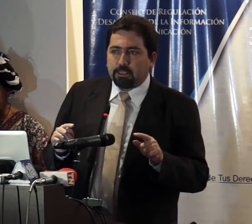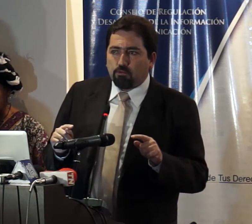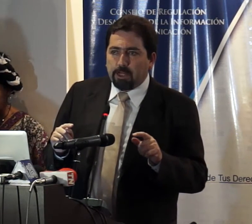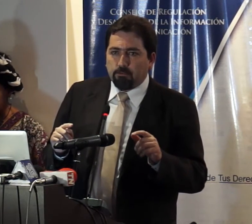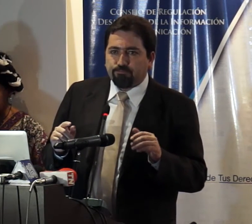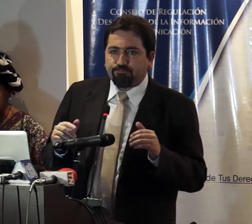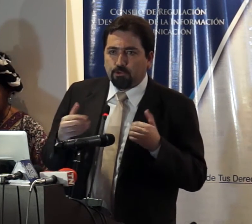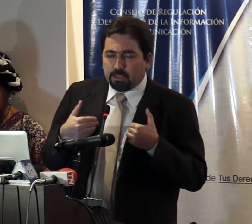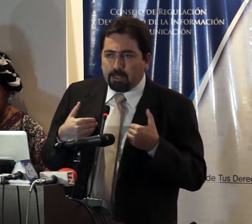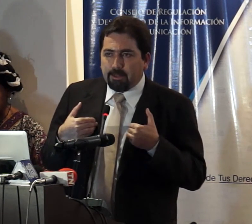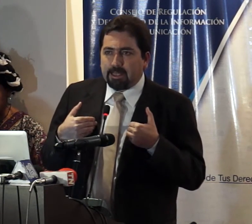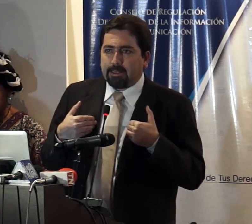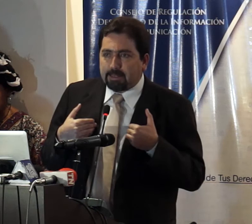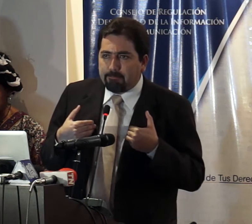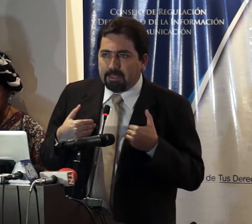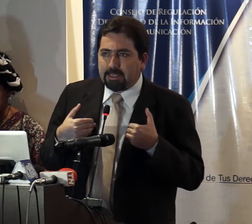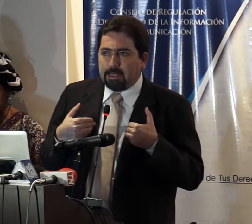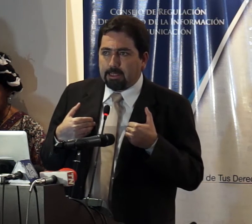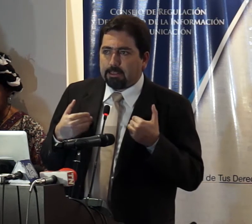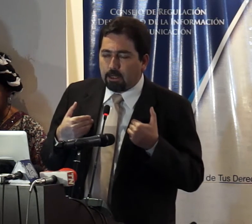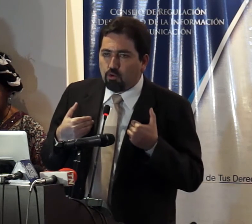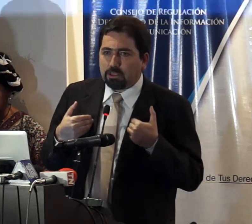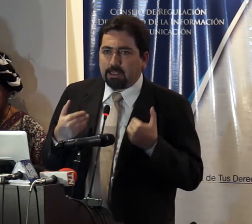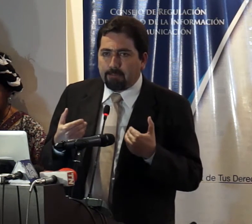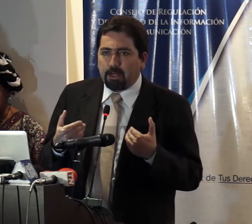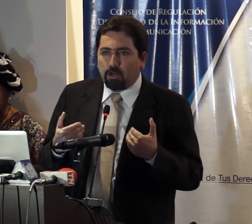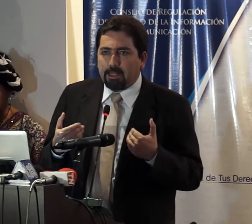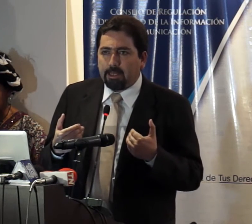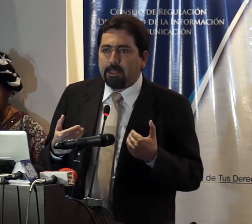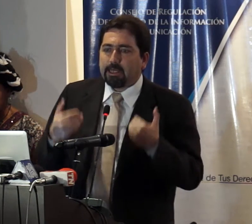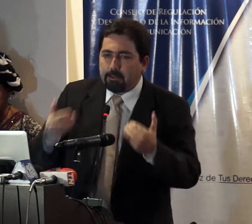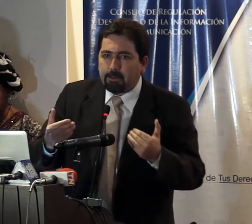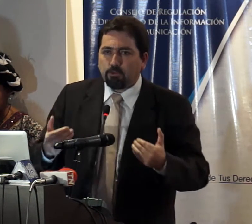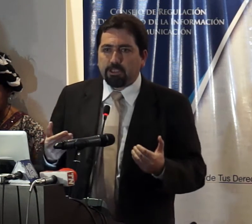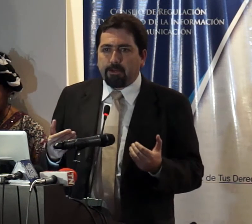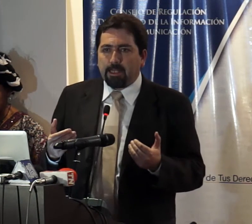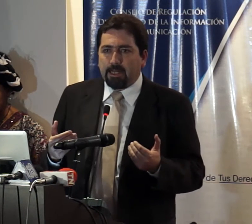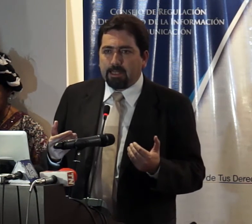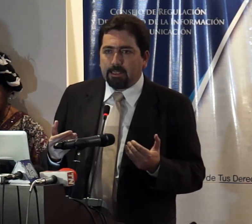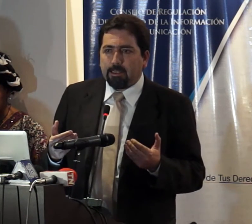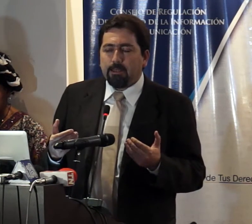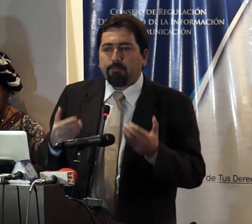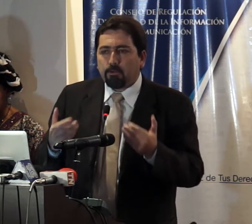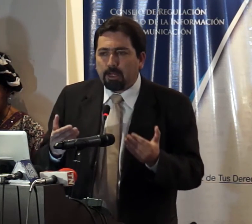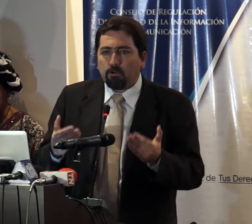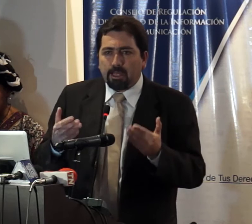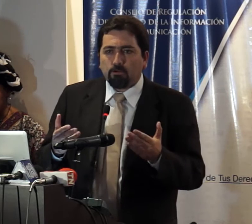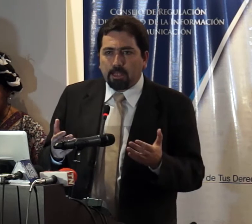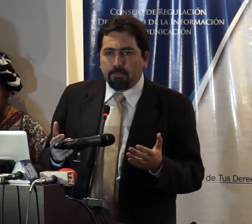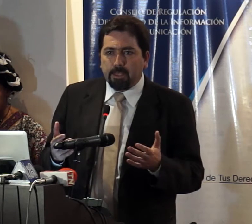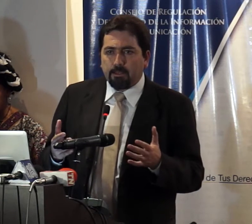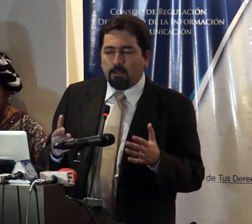libertad del ser humano nuestra libertad tan preciada tan justa tan valorada que debemos llevarla adelante pero